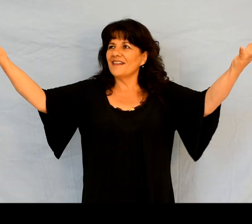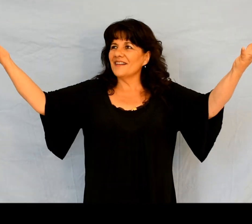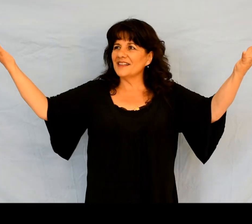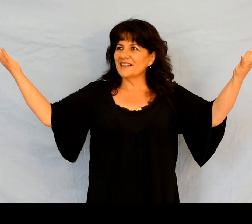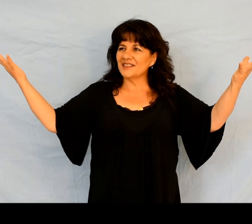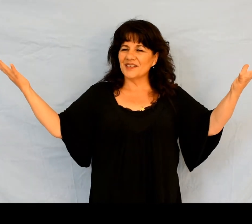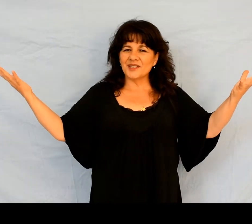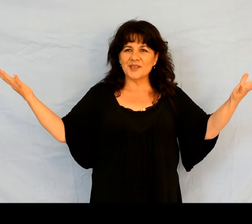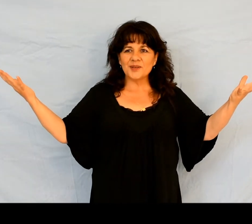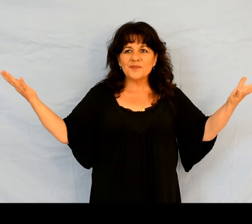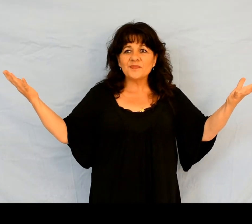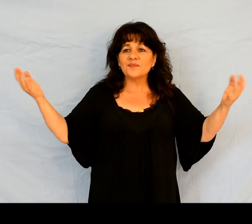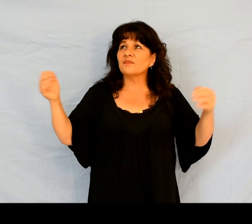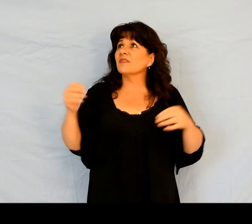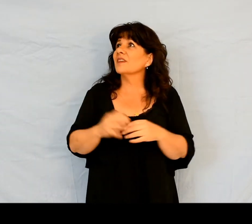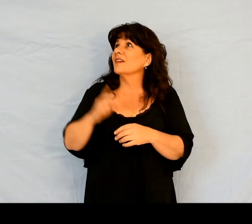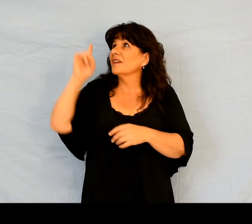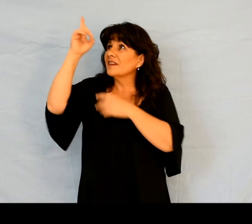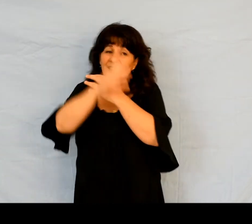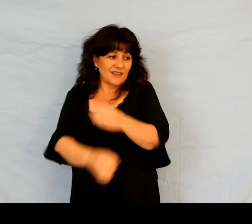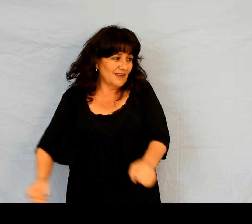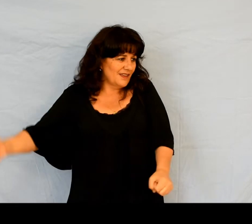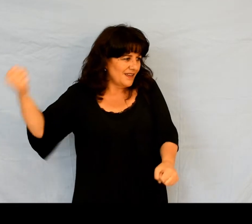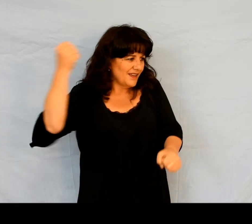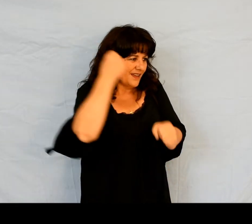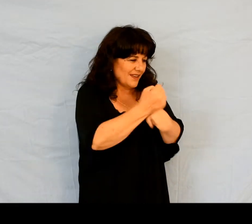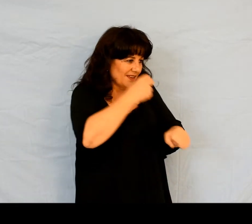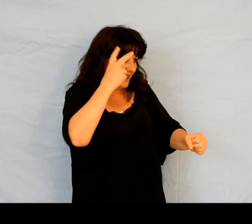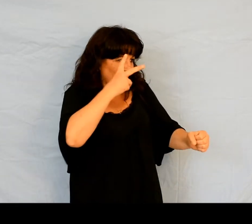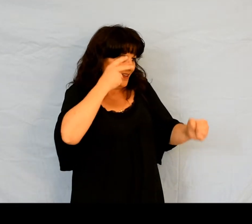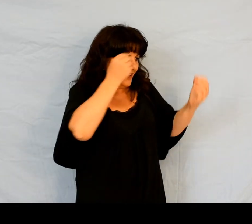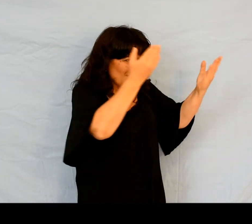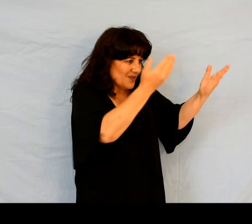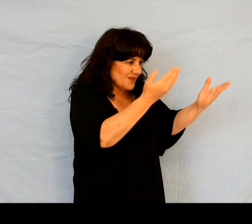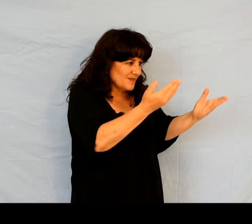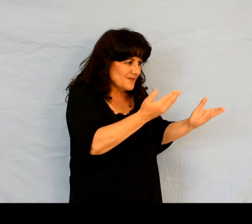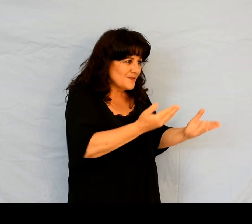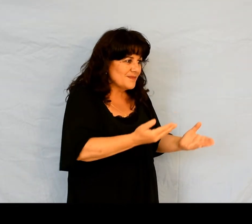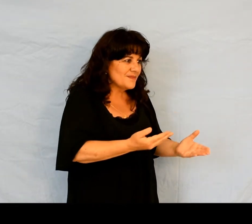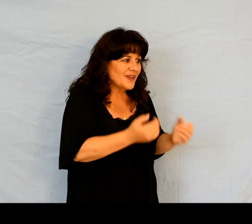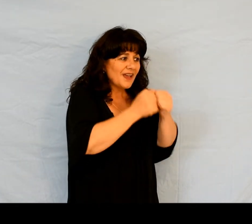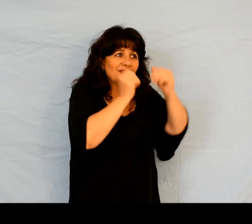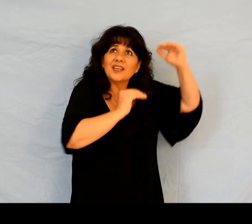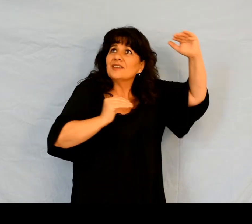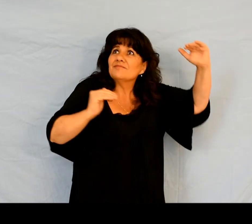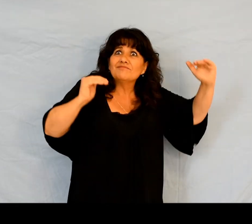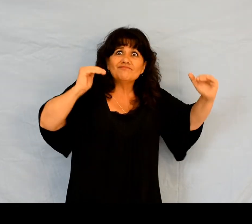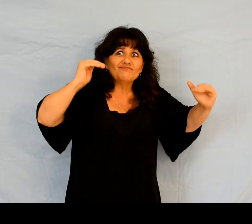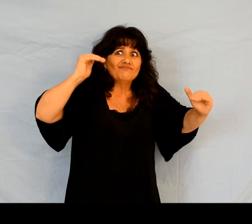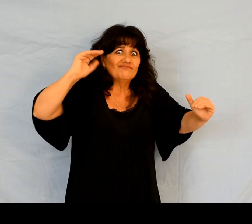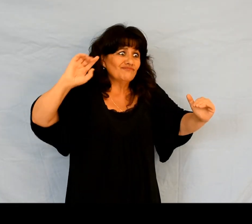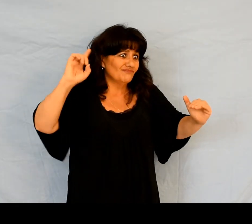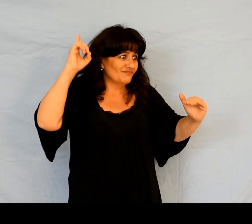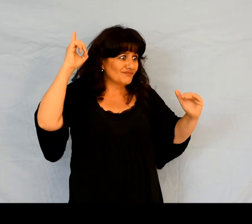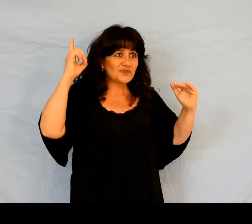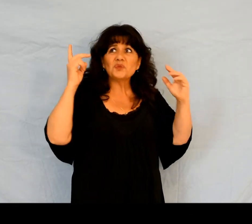Tu l'as voulu, un peu moindre qu'un Dieu, le couronnant de gloire et